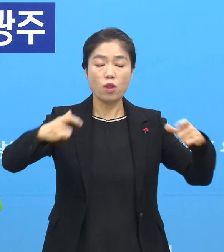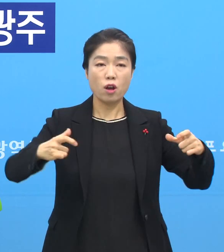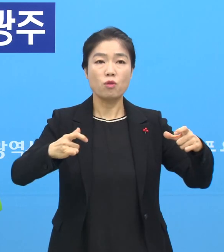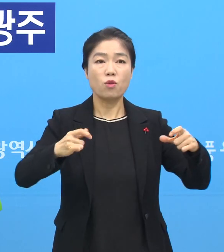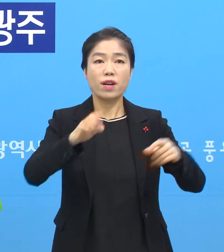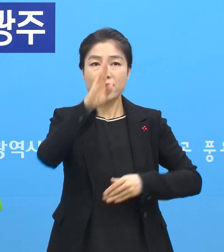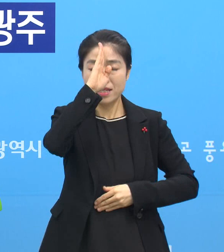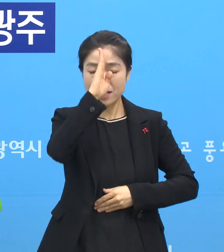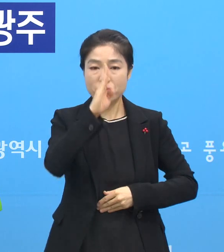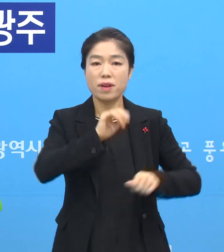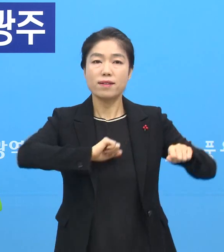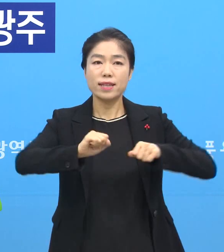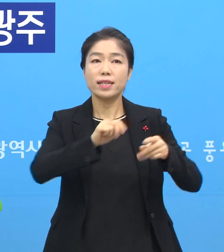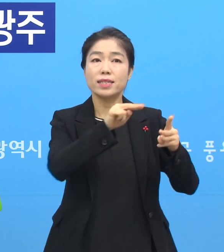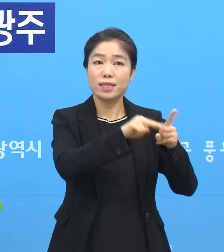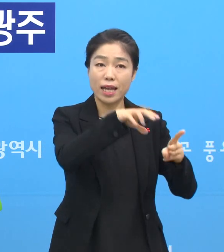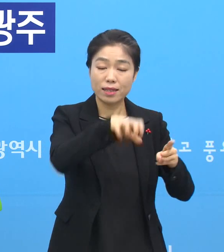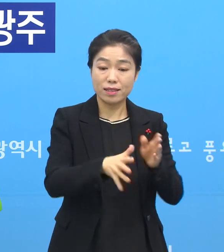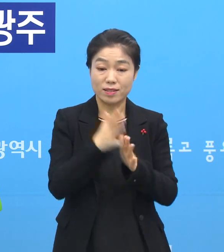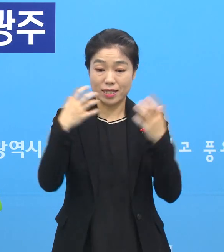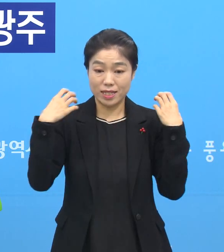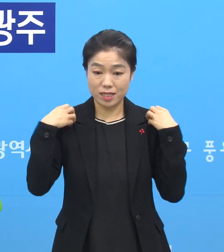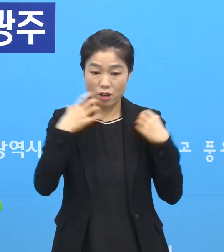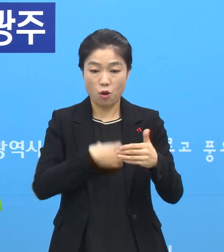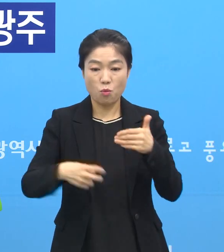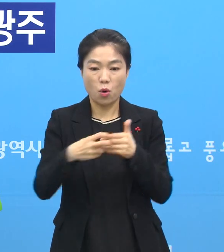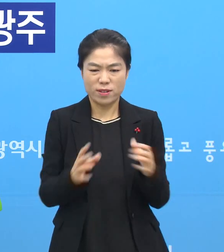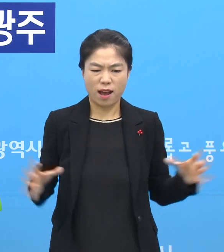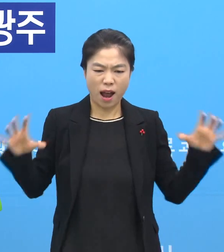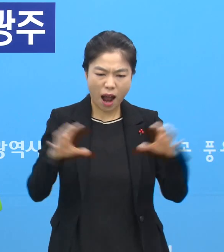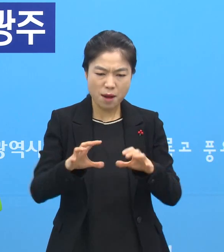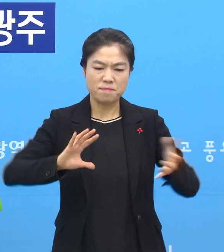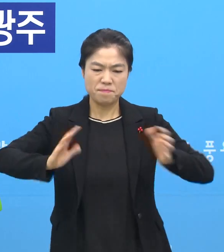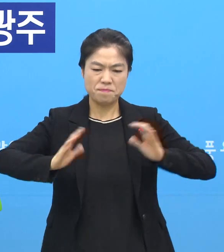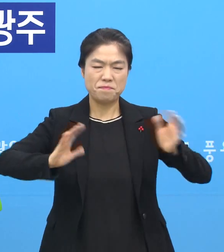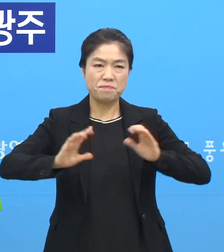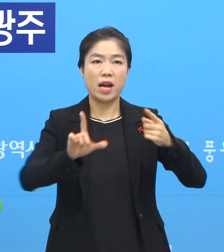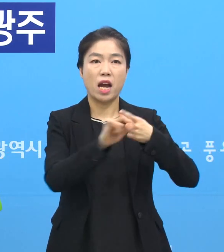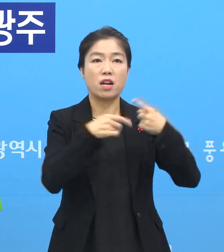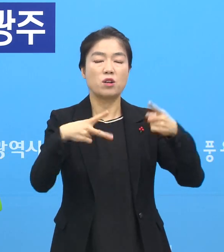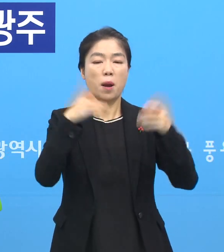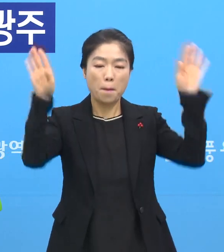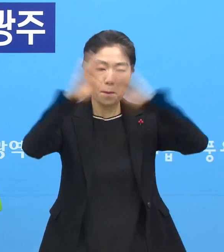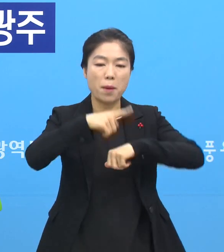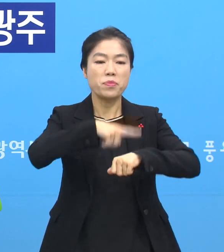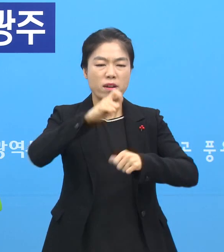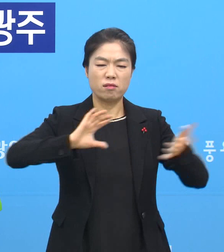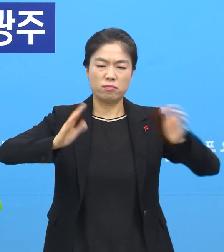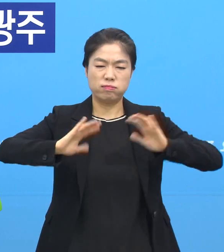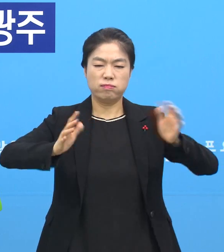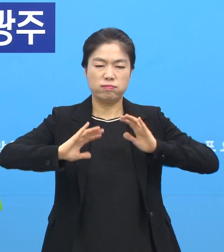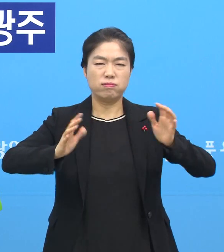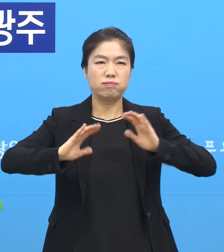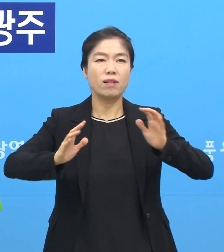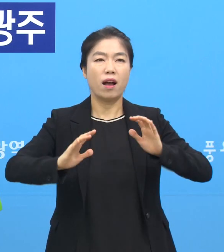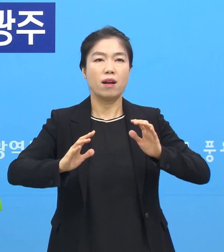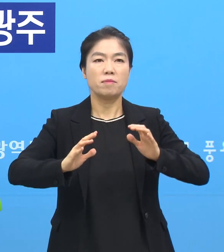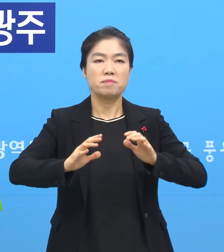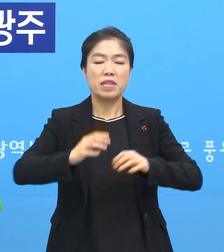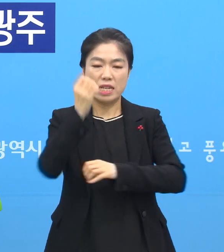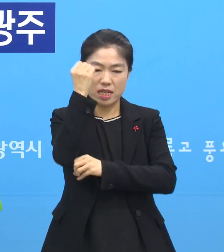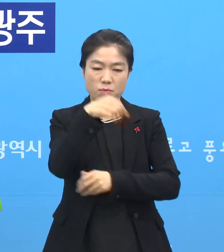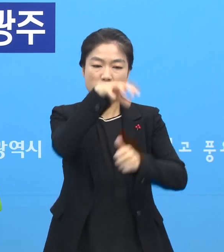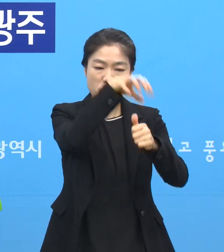질병대응센터와 시 보건소가 합동대책회의를 1월 2일 밤 11시에 진행을 해서 기본적인 격리